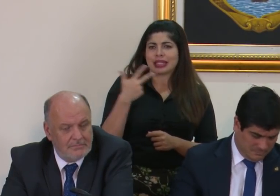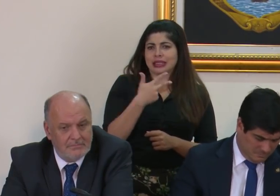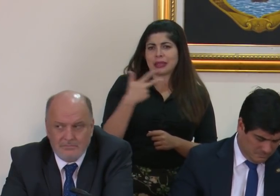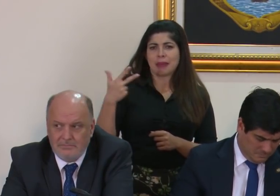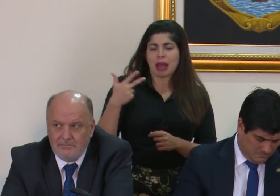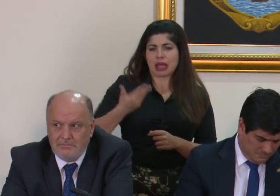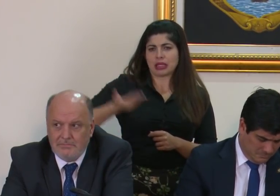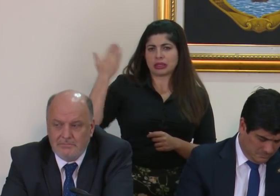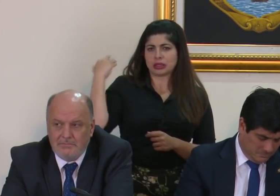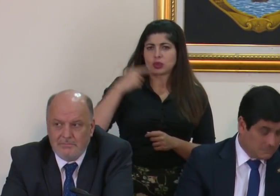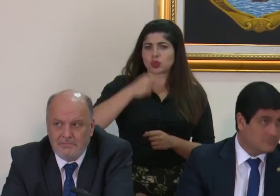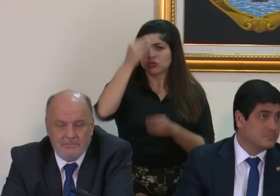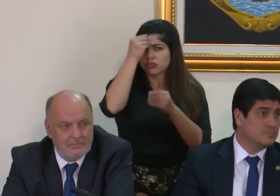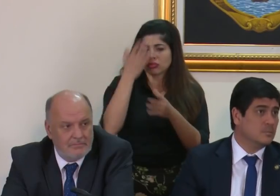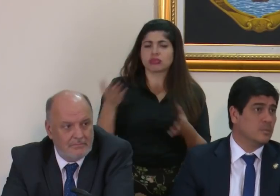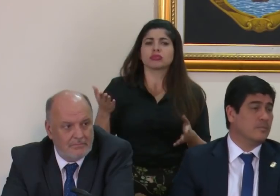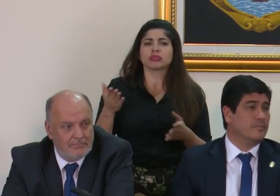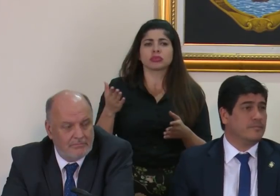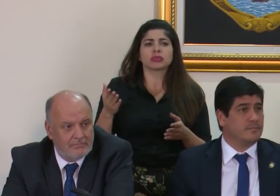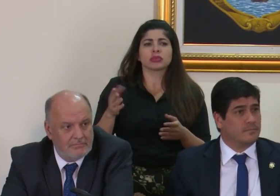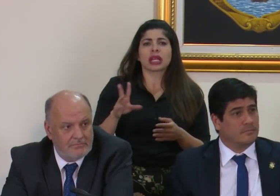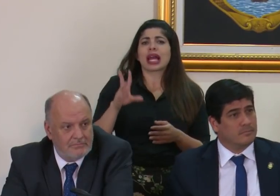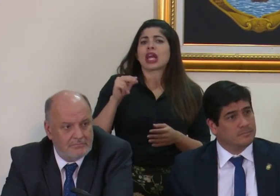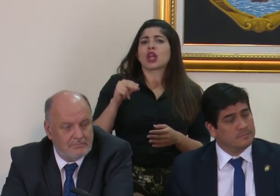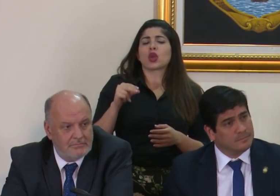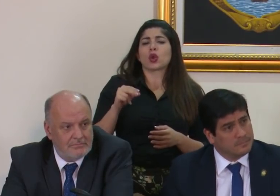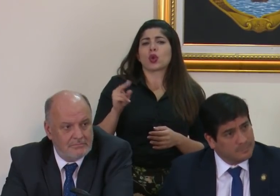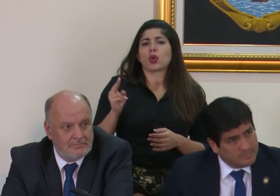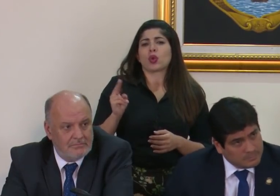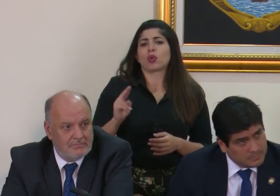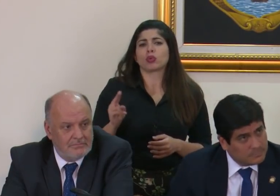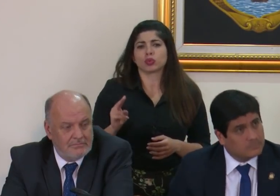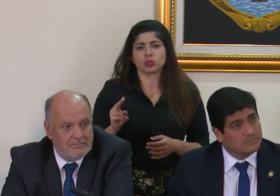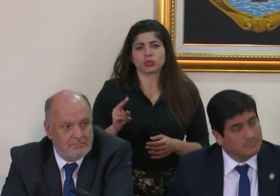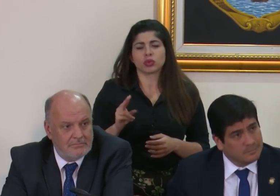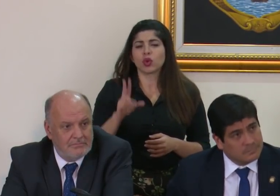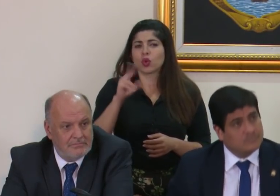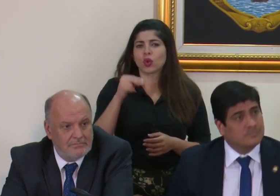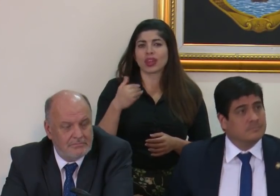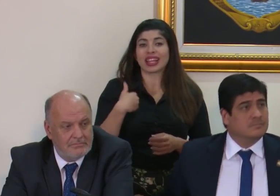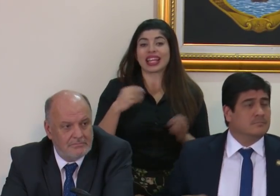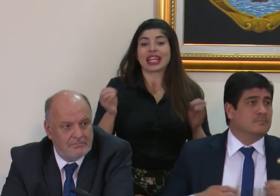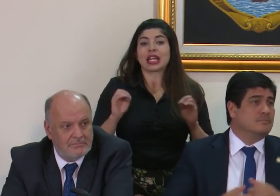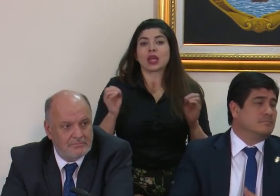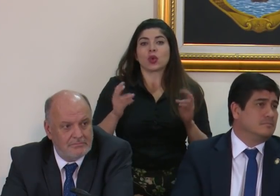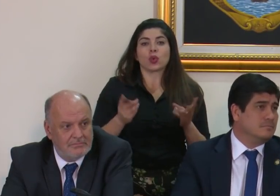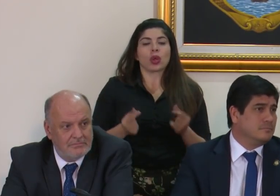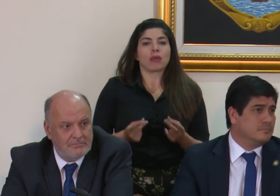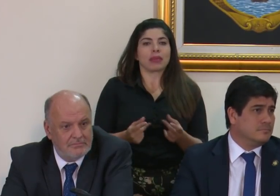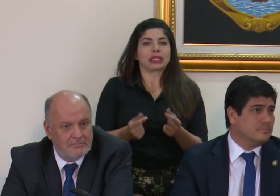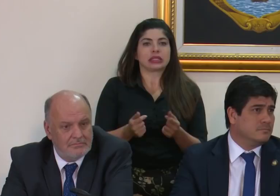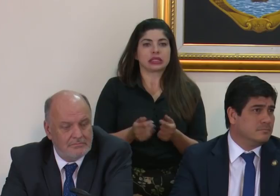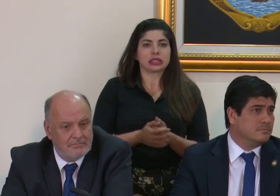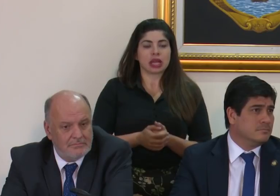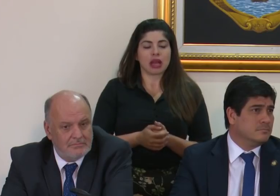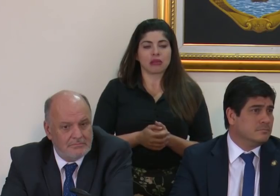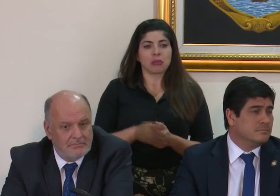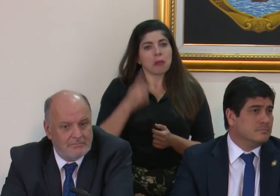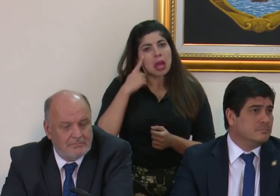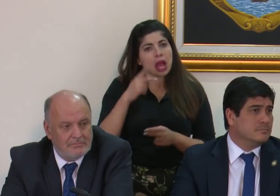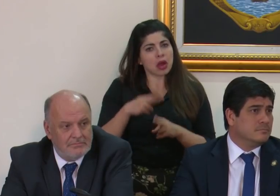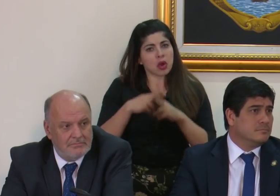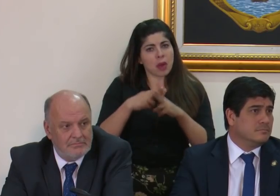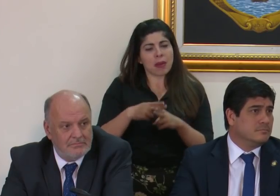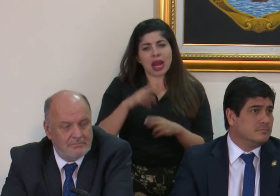semanas atrás había señalado que no no le precisaba, no tenía ninguna prisa por nombrar